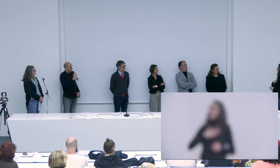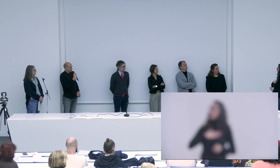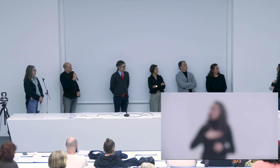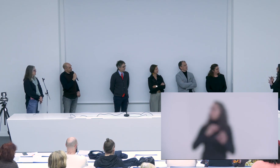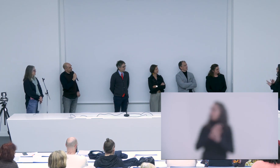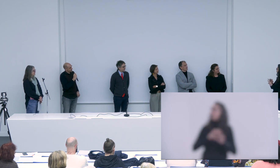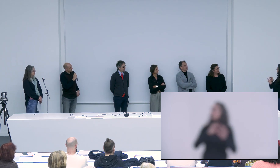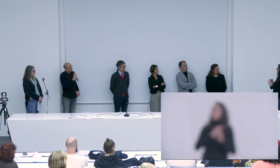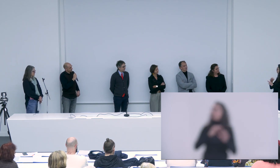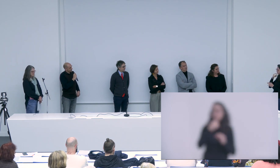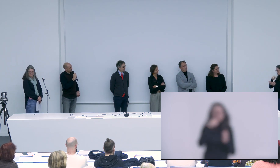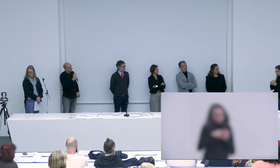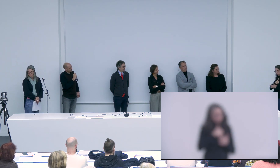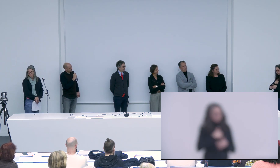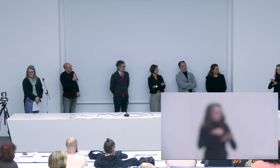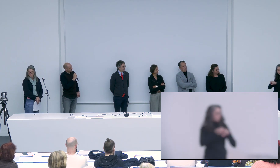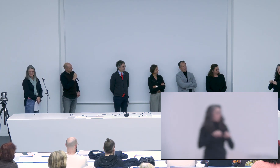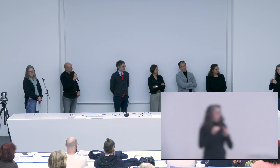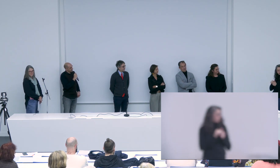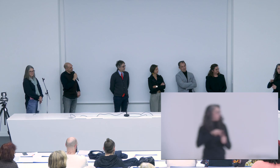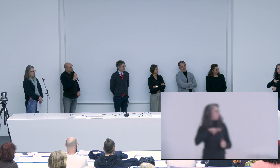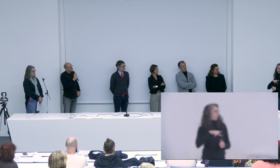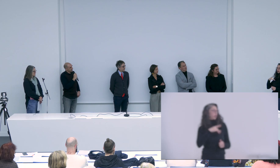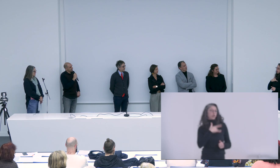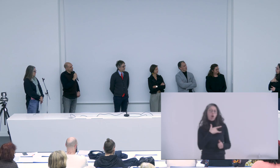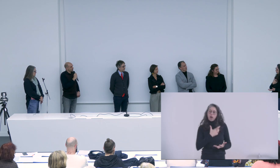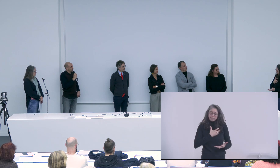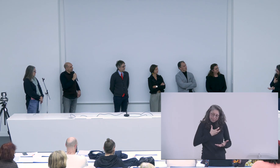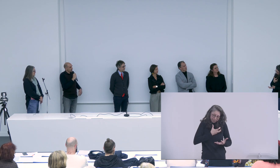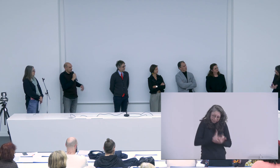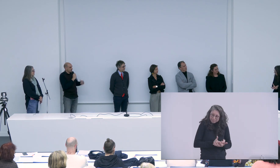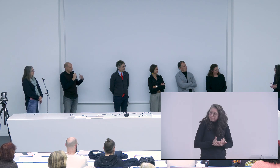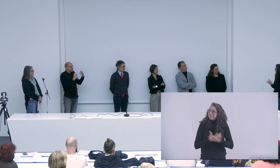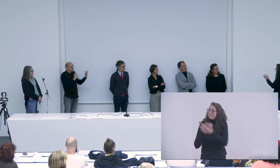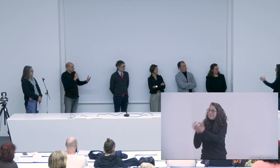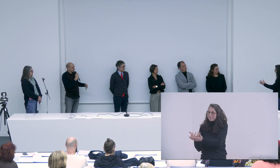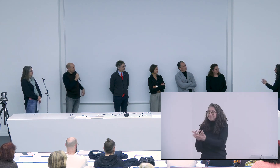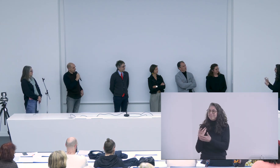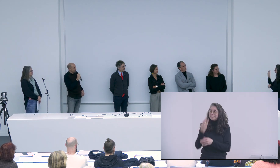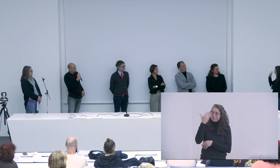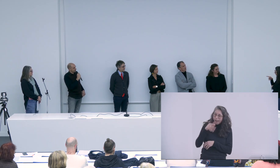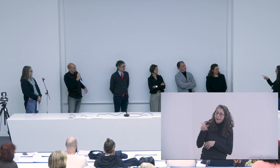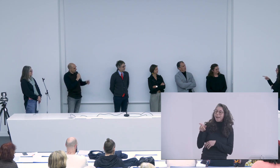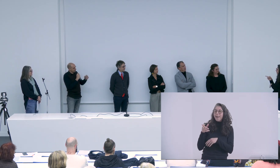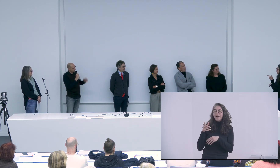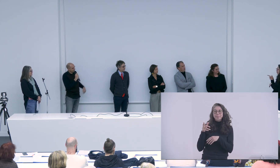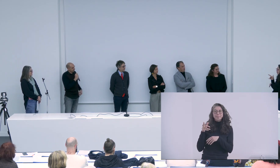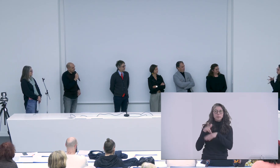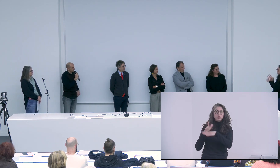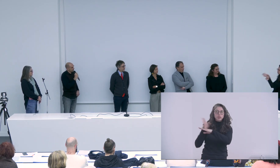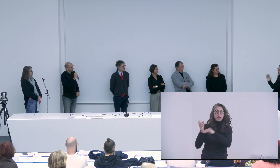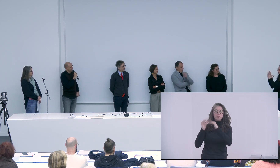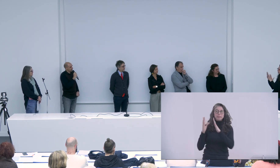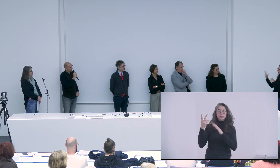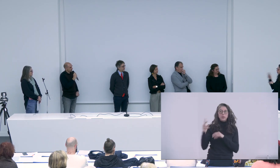et j'ai pris du matériel qui n'avait pas été fabriqué particulièrement avec le coeur mais celui-là je l'ai fait